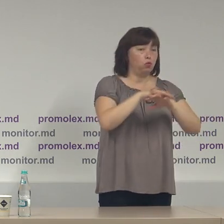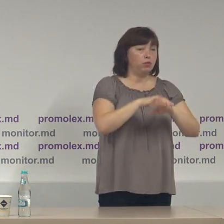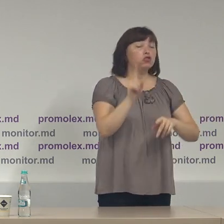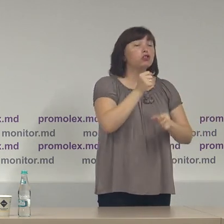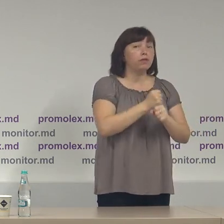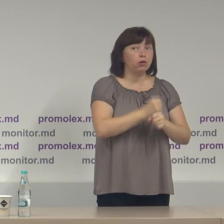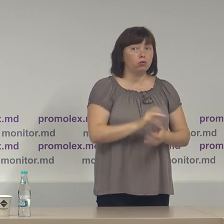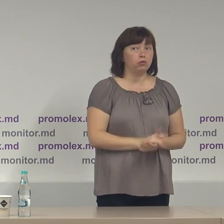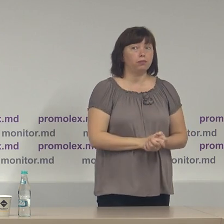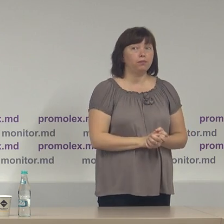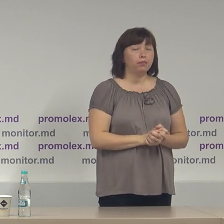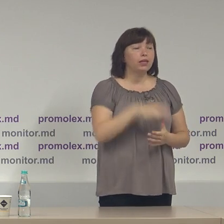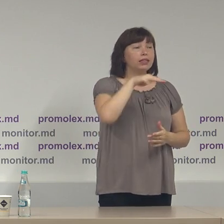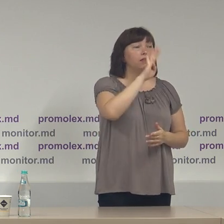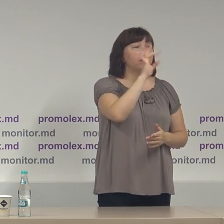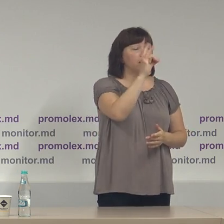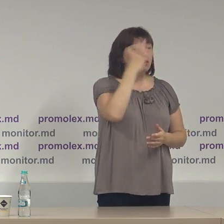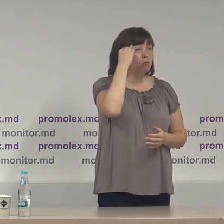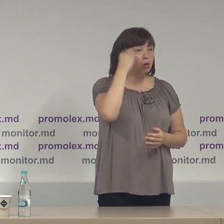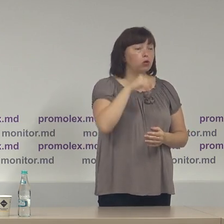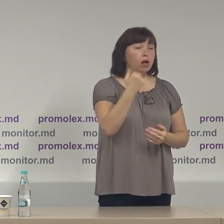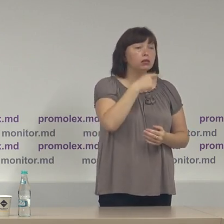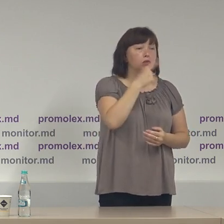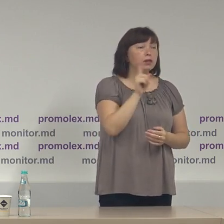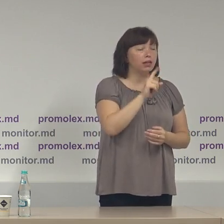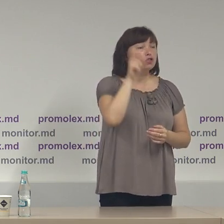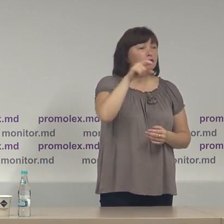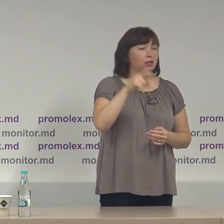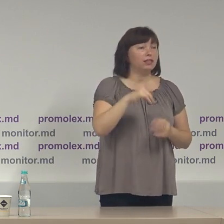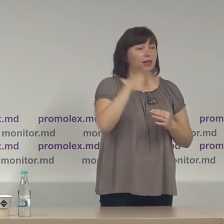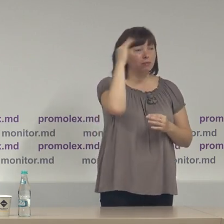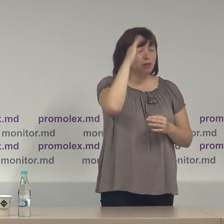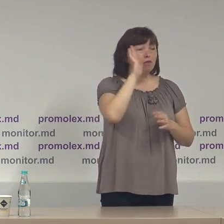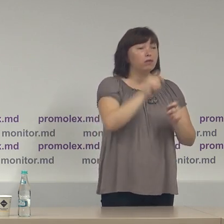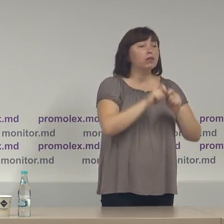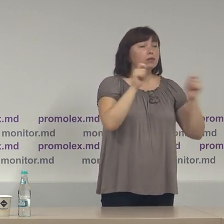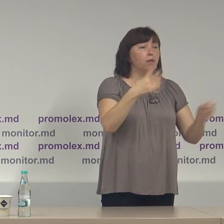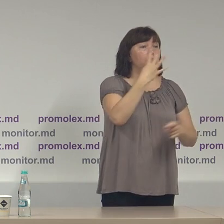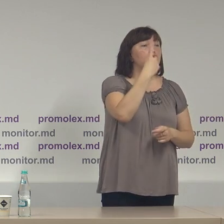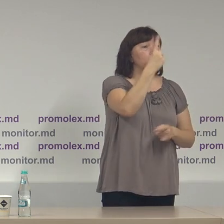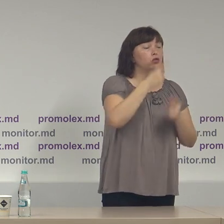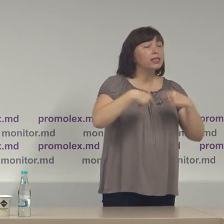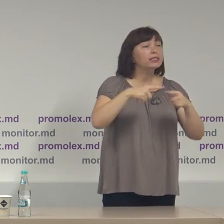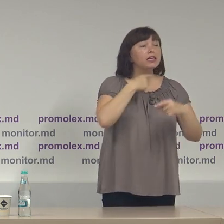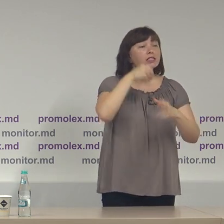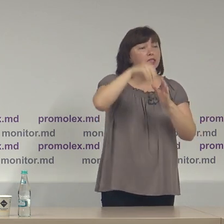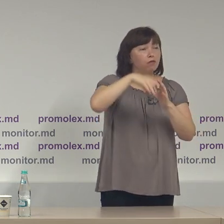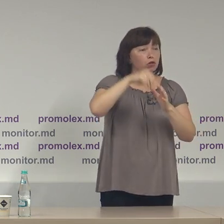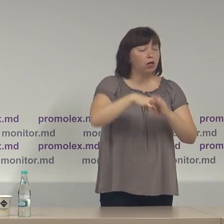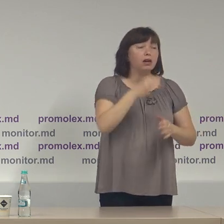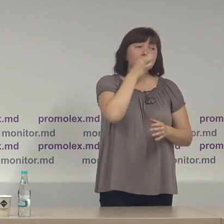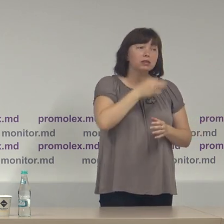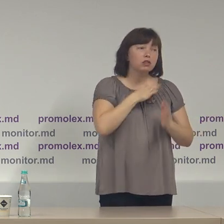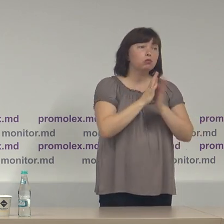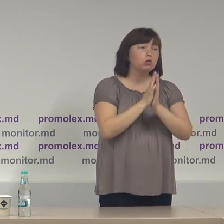Gheorghe Lungu TVR Moldova ați menționat că pentru cetățenii din stânga ministrului vor fi deschise 41 de secții de votare să ne